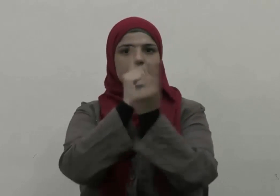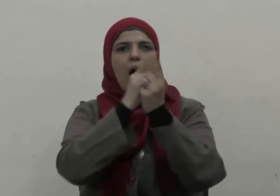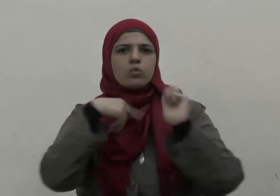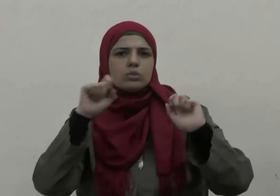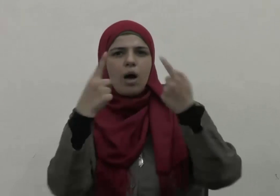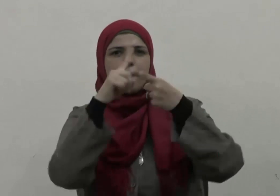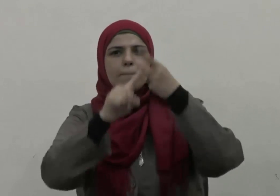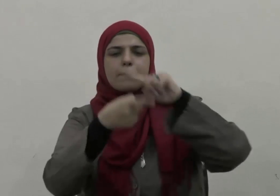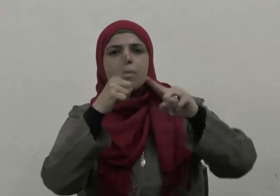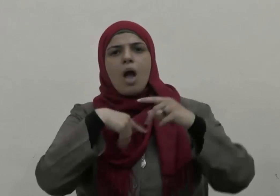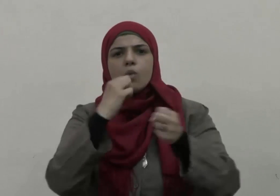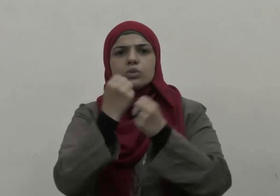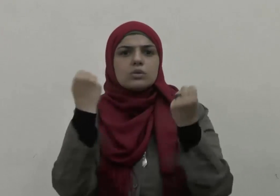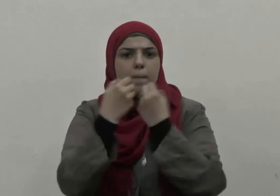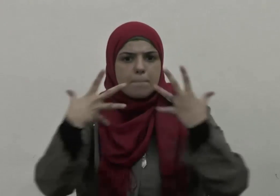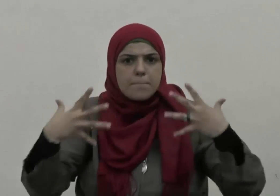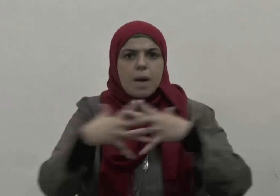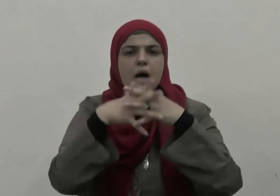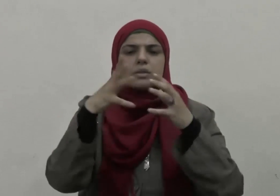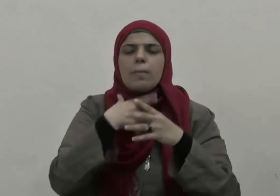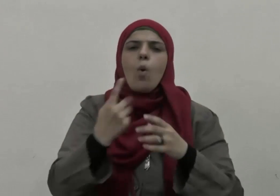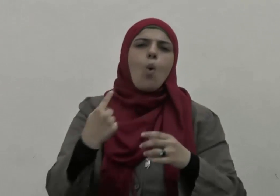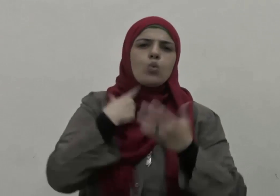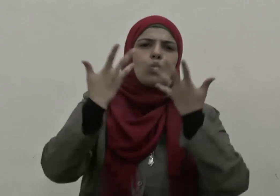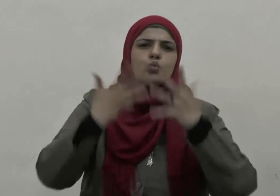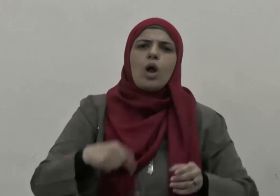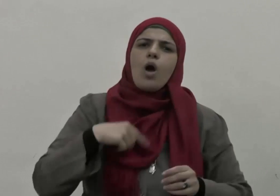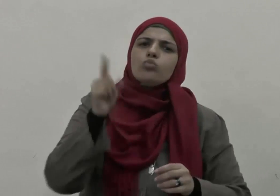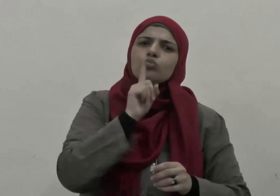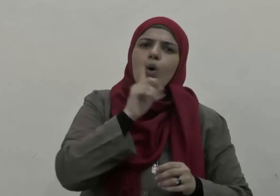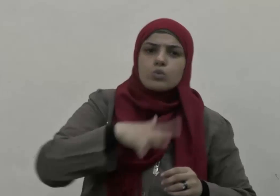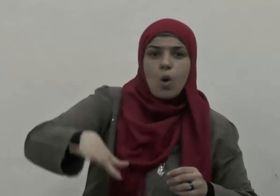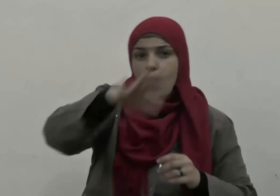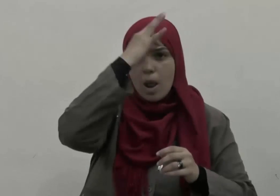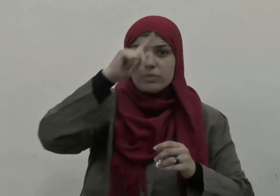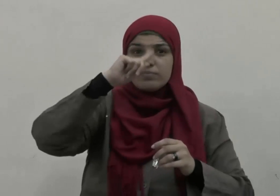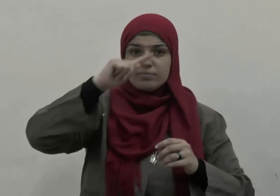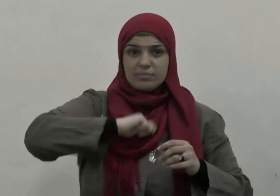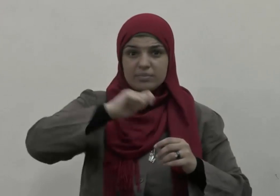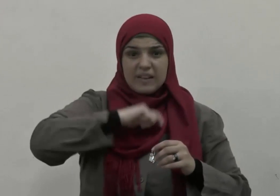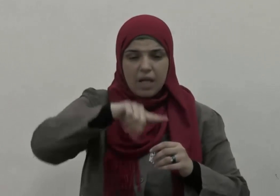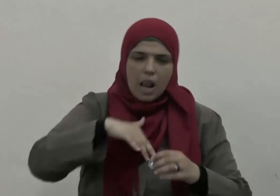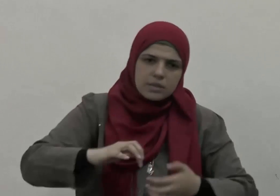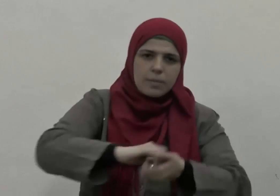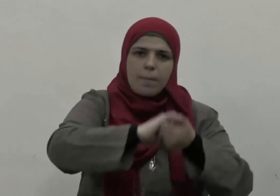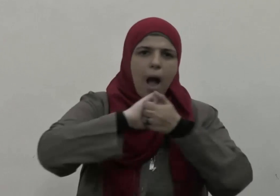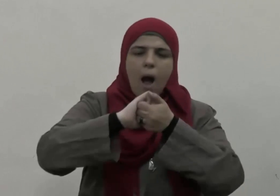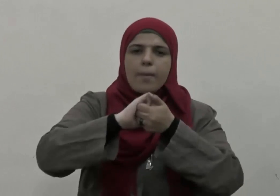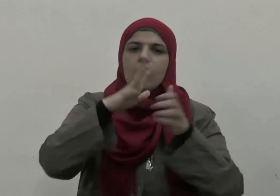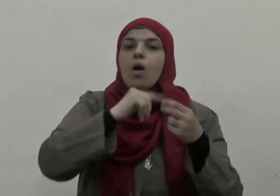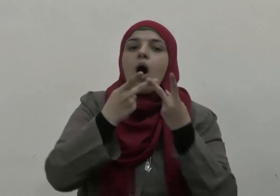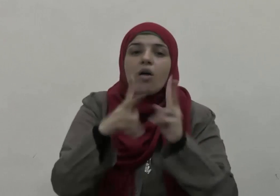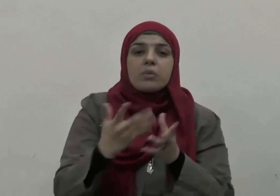إن الأولى قد بغوا علينا وإذا أرادوا فتنة أبينا